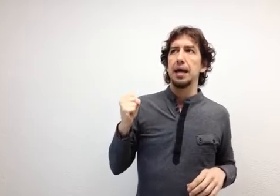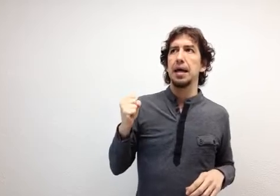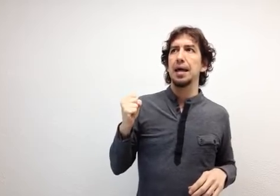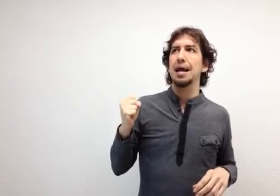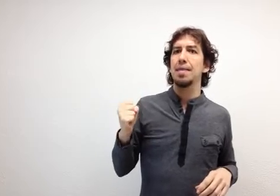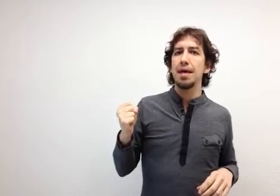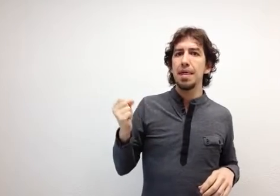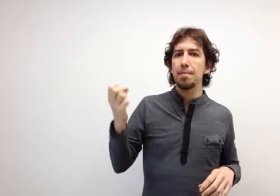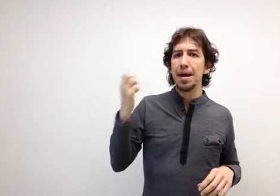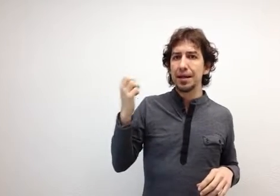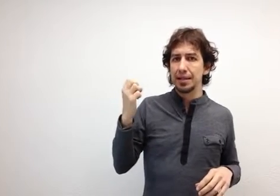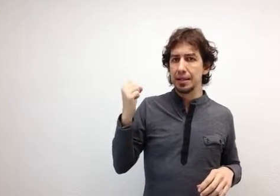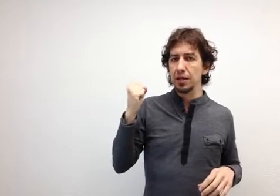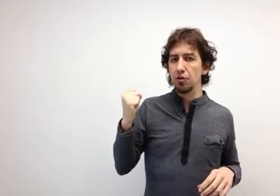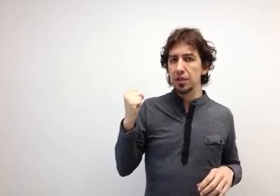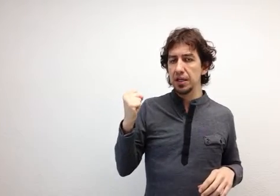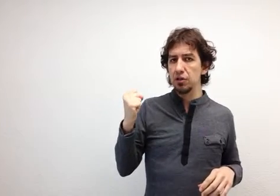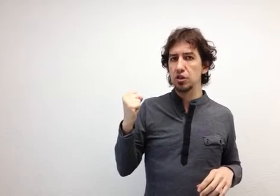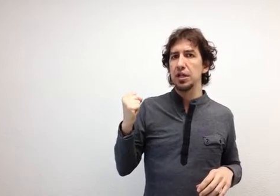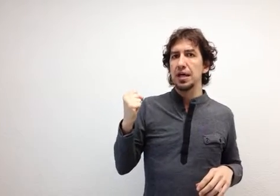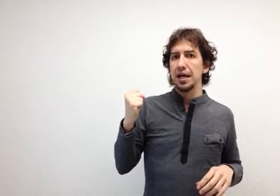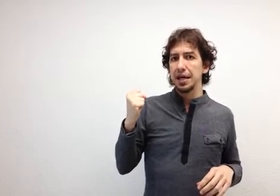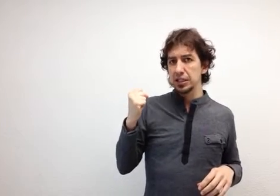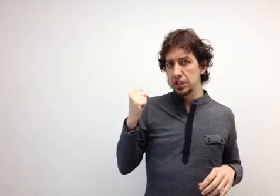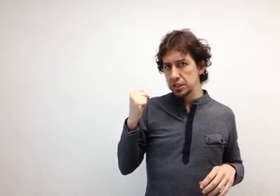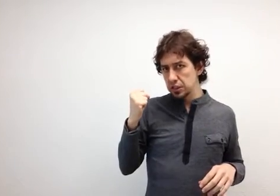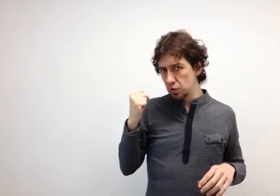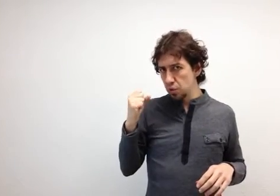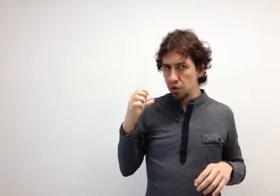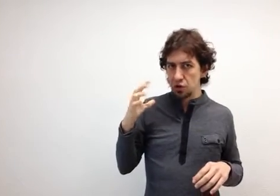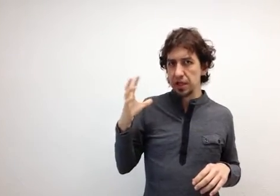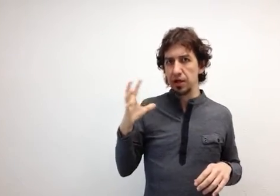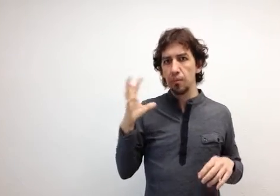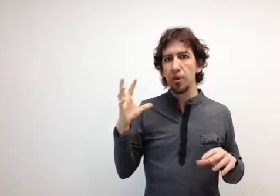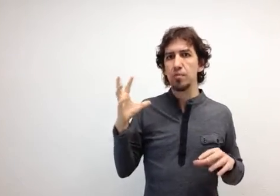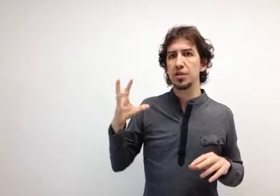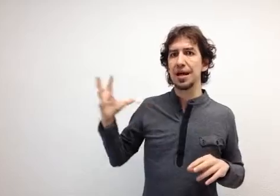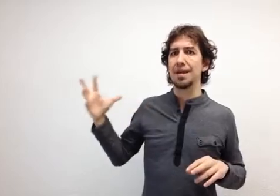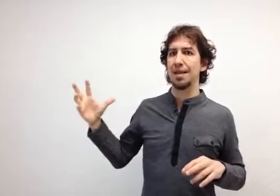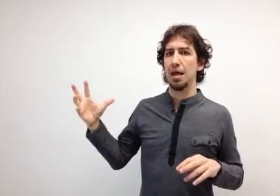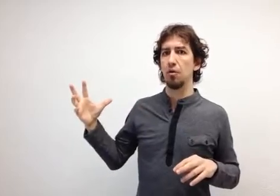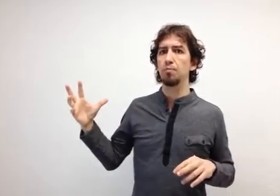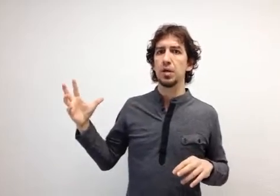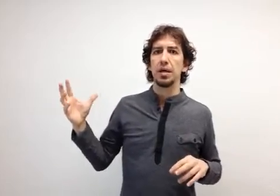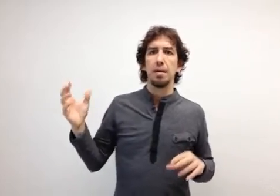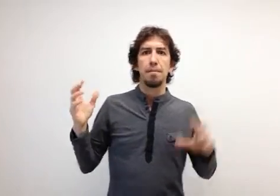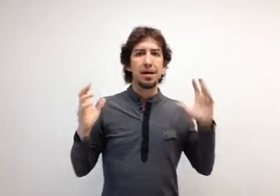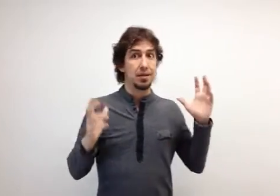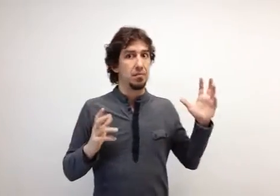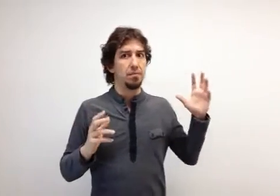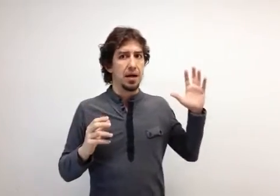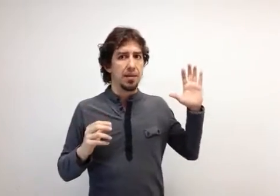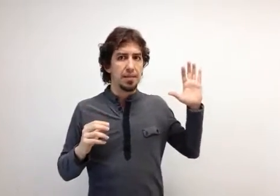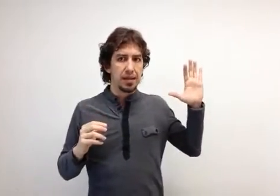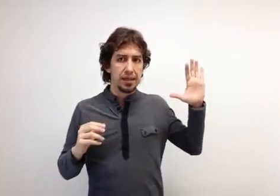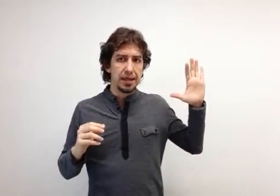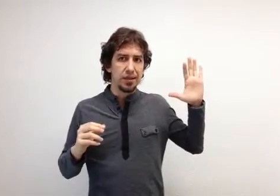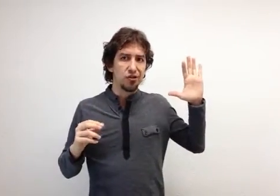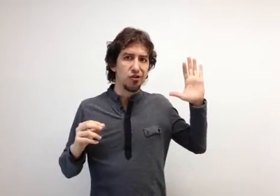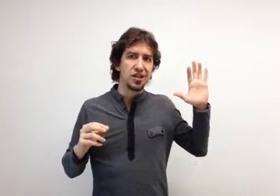la idea de marketing de contenidos es una cosa que no podemos dejar de lado. Marketing, palabra maldita dentro de los